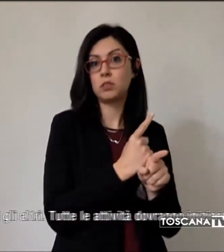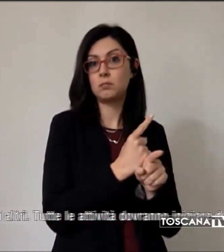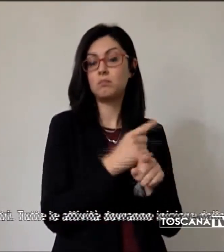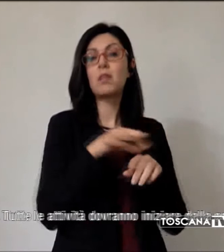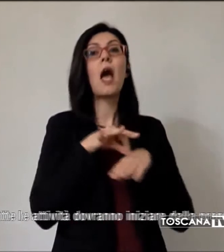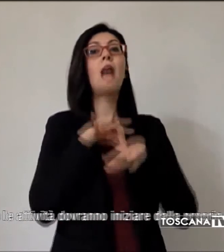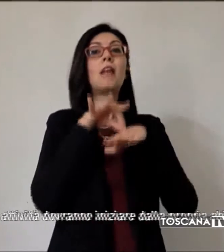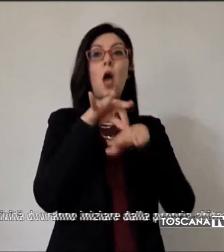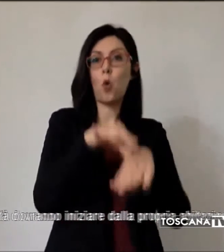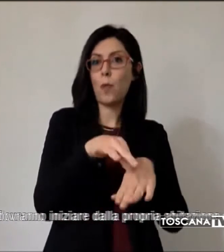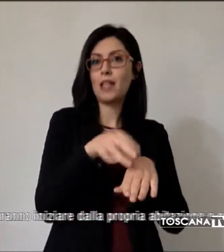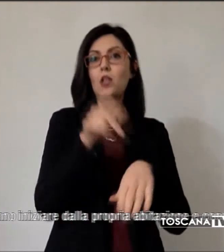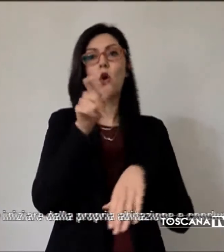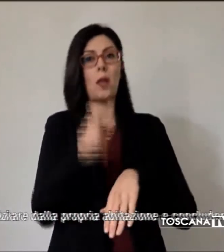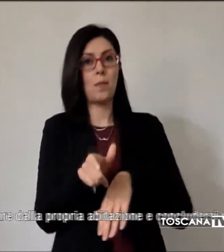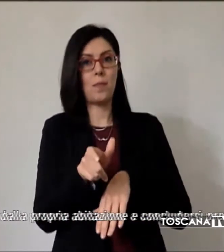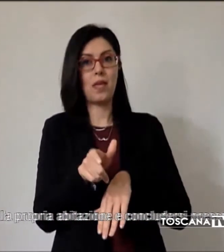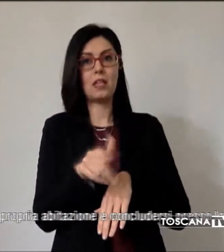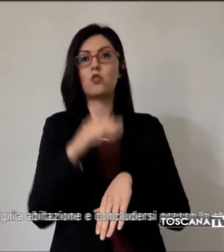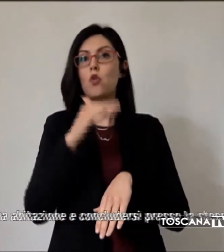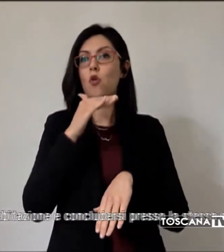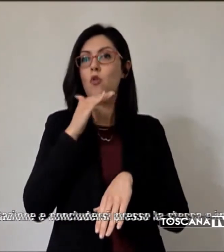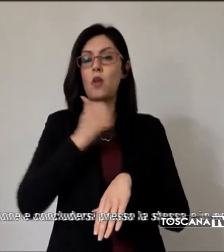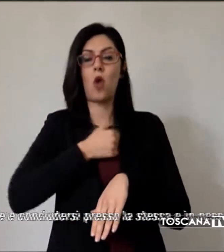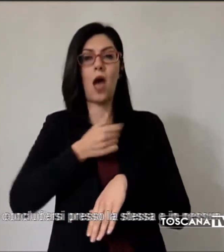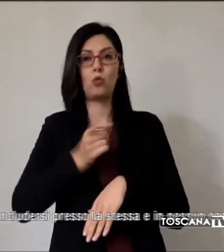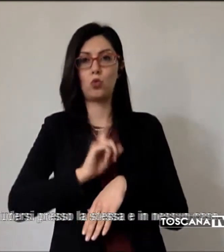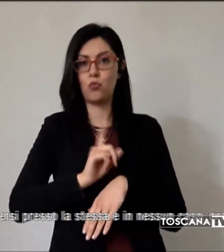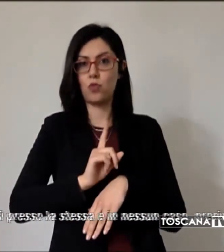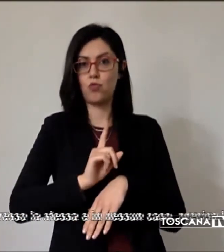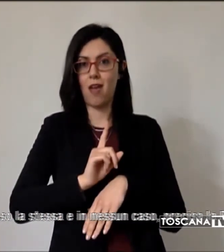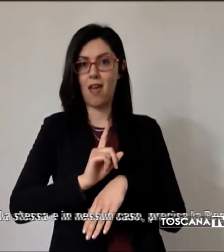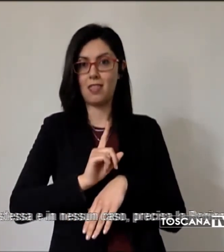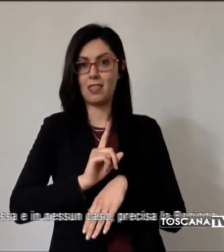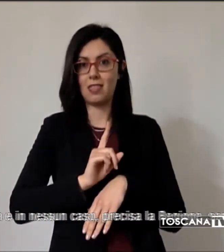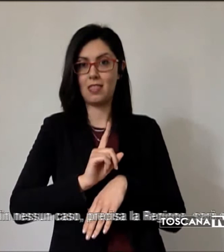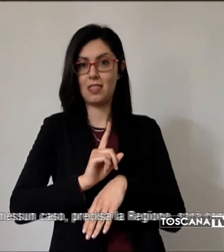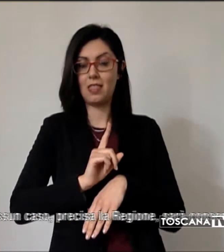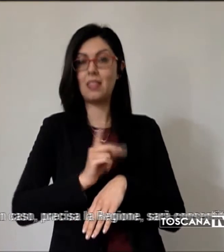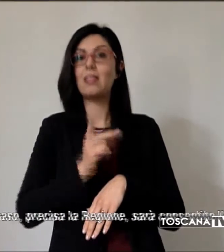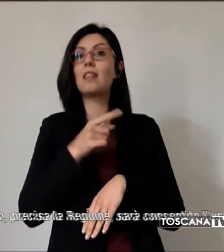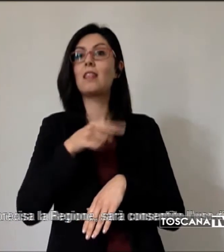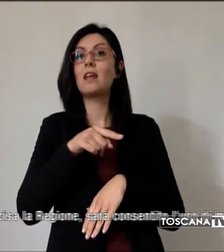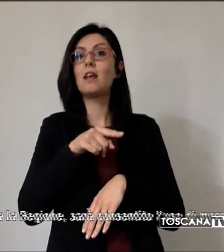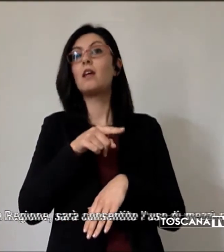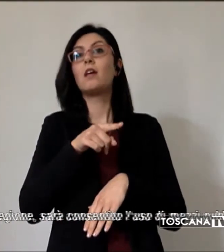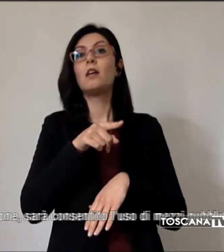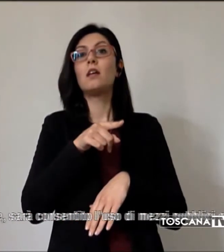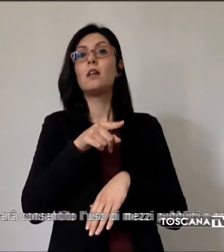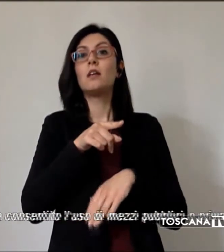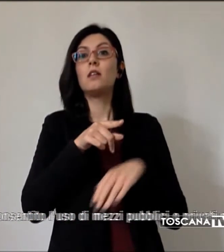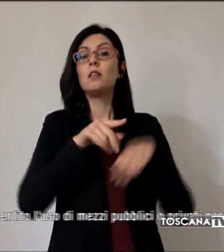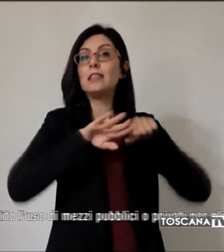persona non pienamente autosufficiente, inoltre, non sarà necessario mantenere il distanziamento